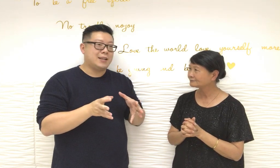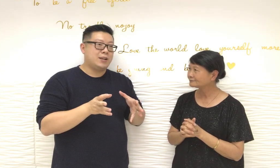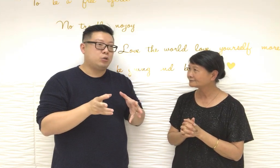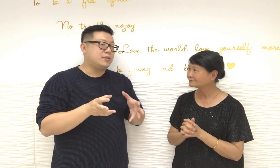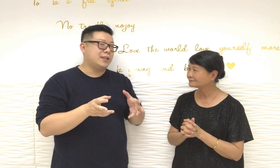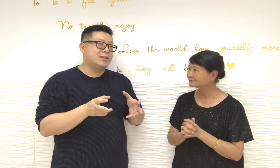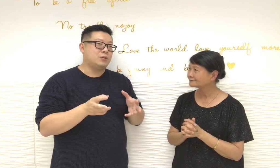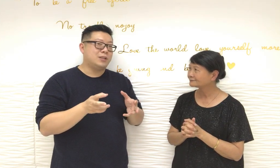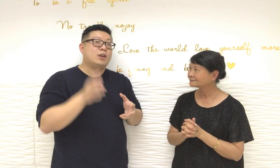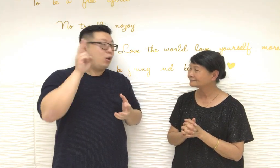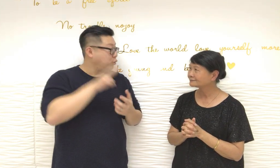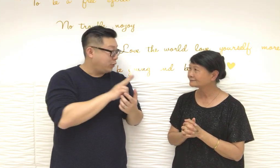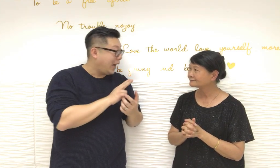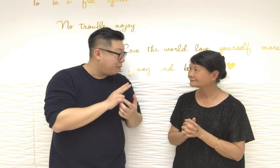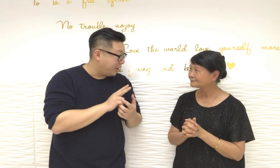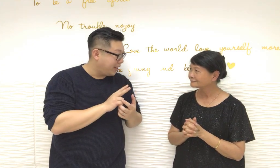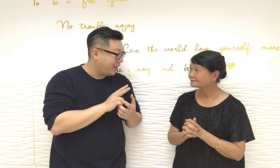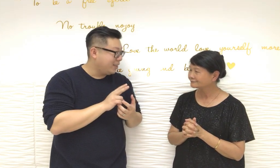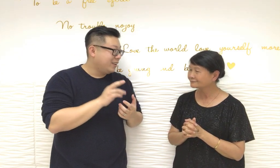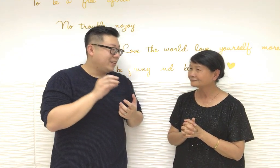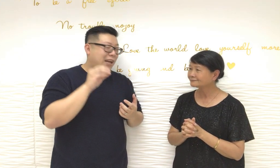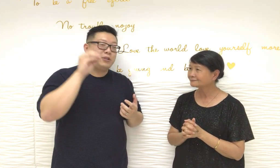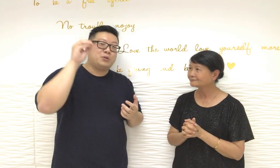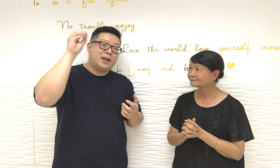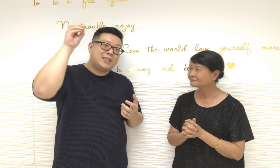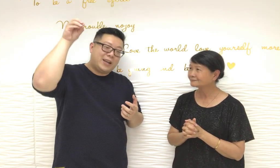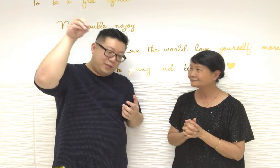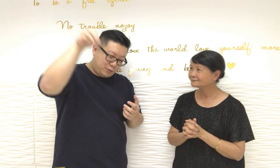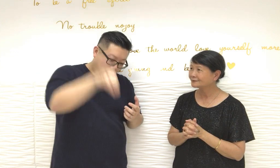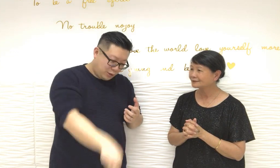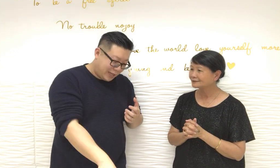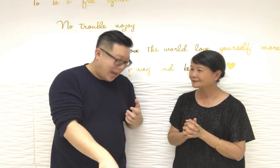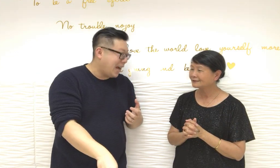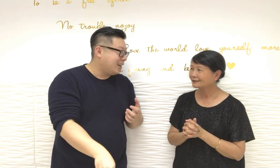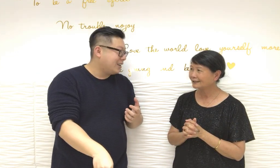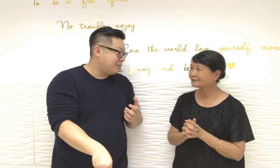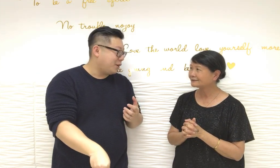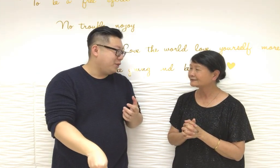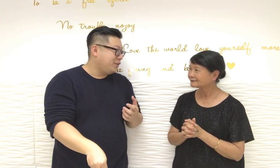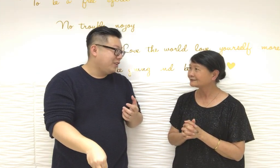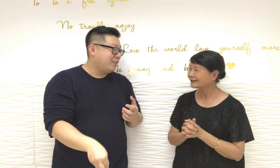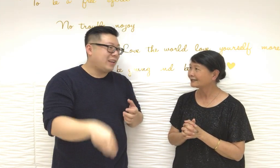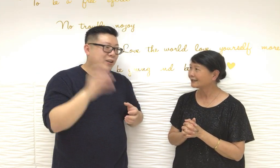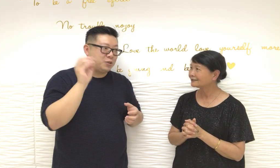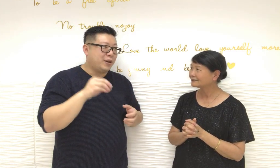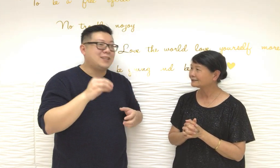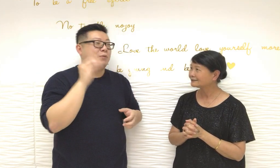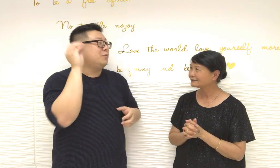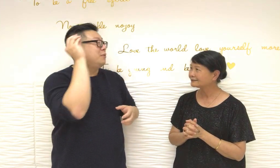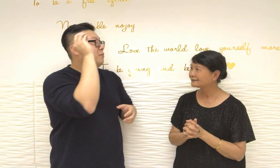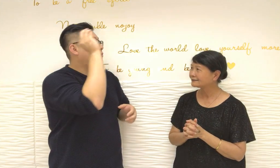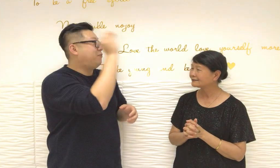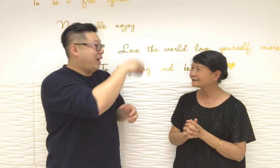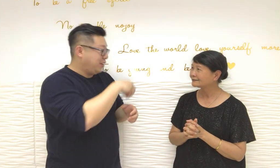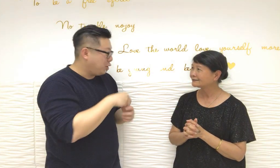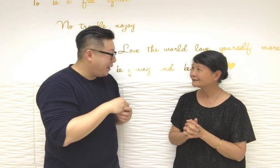呢很多時候呢就只有兩個造型適合你第一個造型呢就是對第二個造型呢就是肥水給